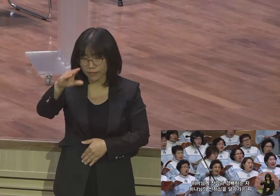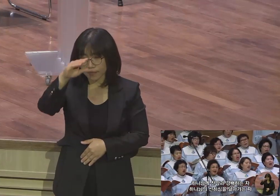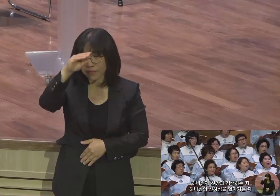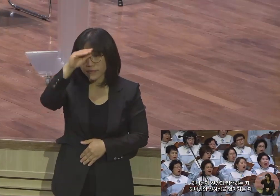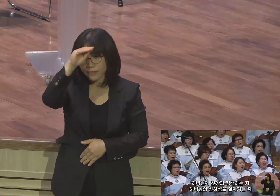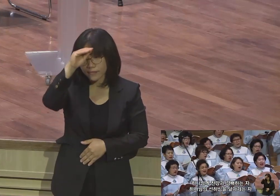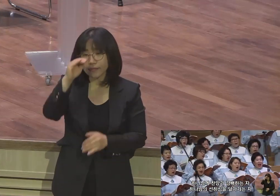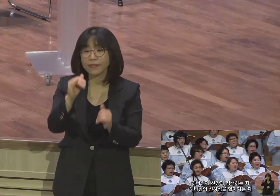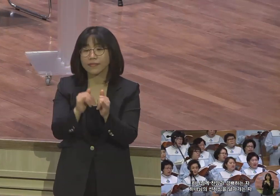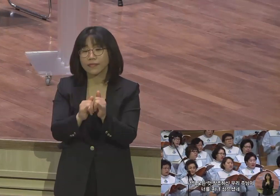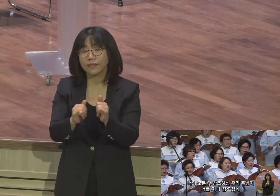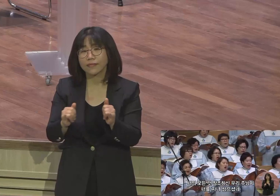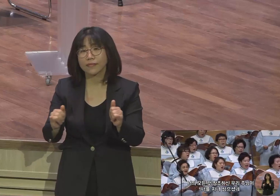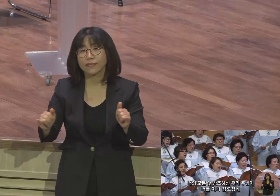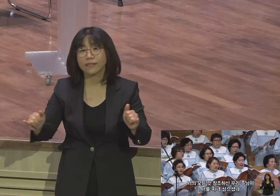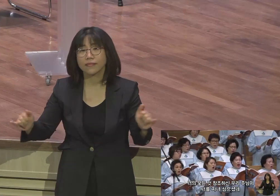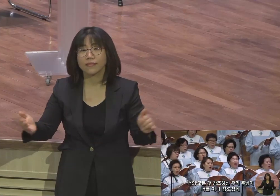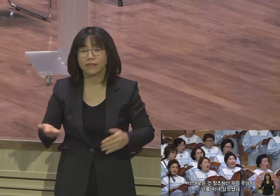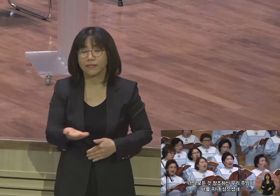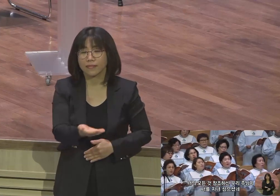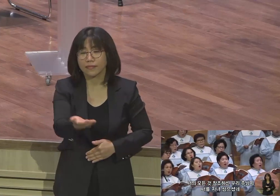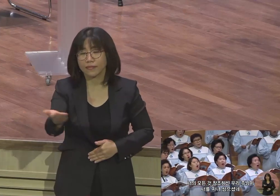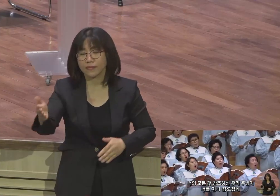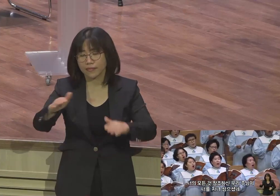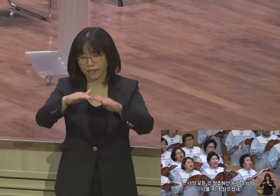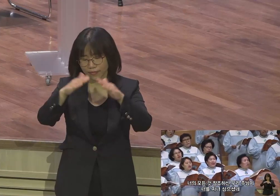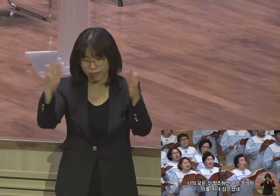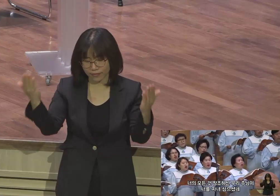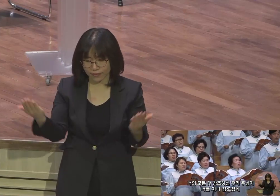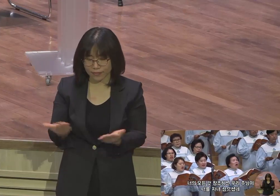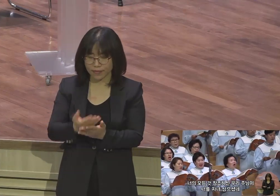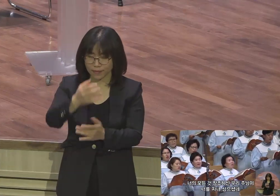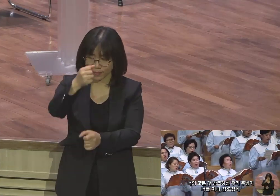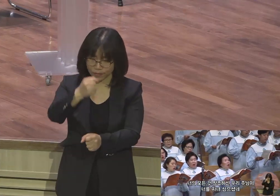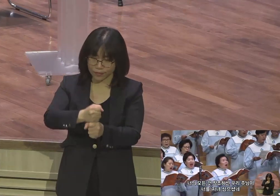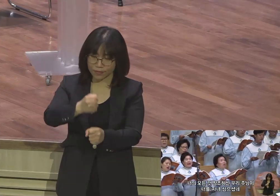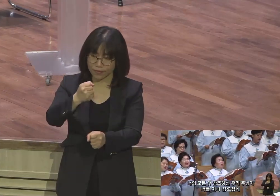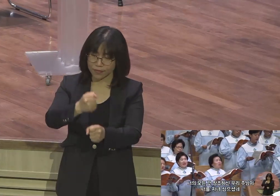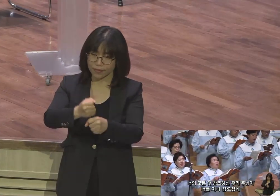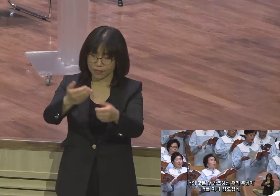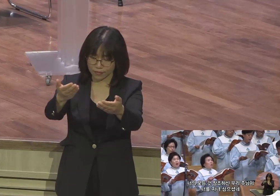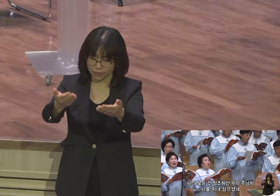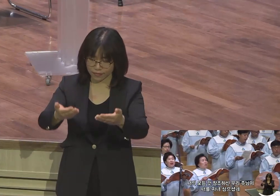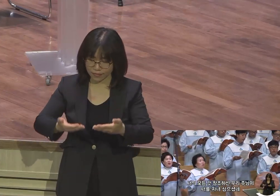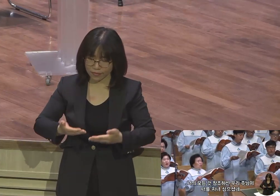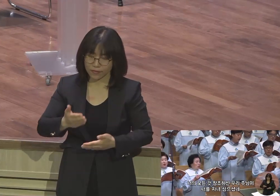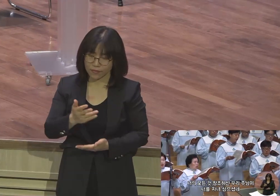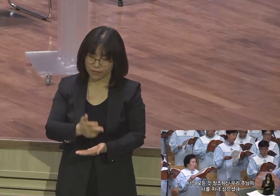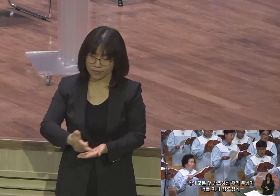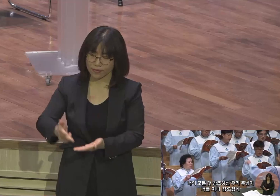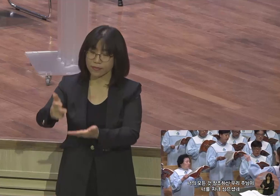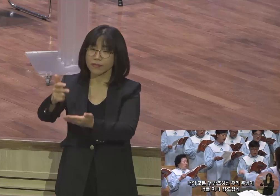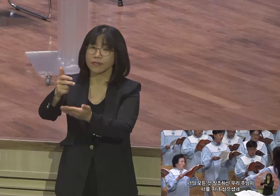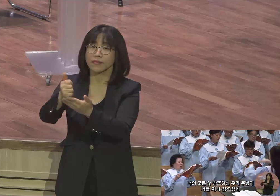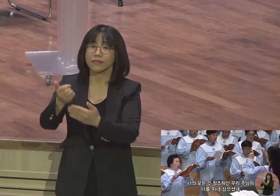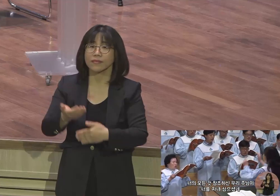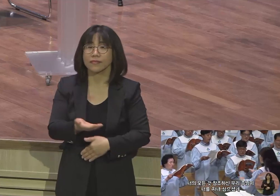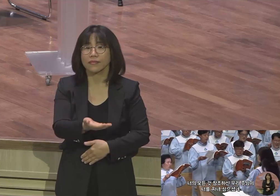닮아가고 너의 모든 것 창조하신 우리 주님이 너를